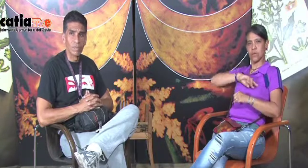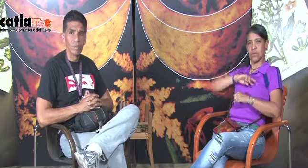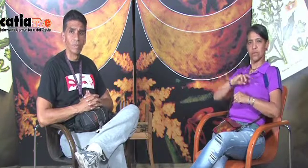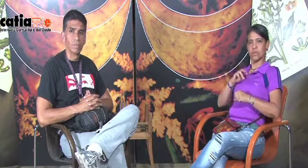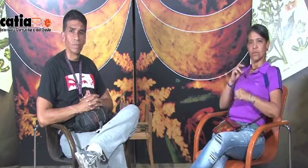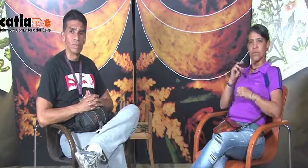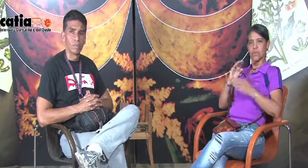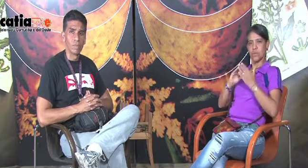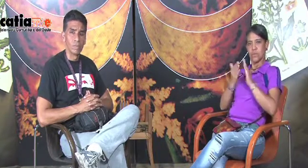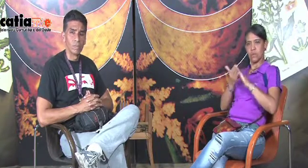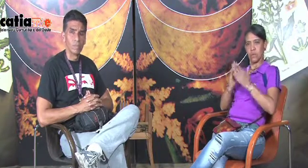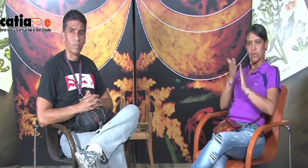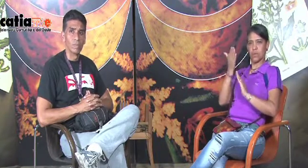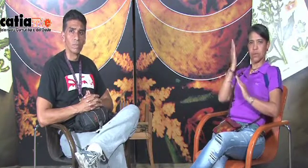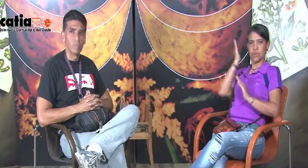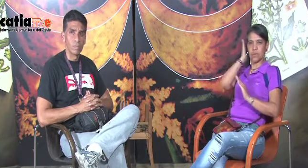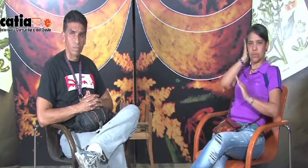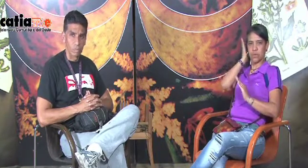como comunidad auditiva.